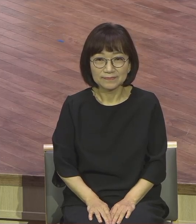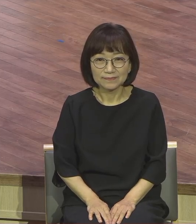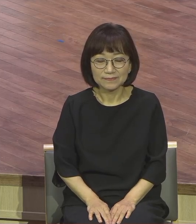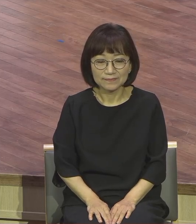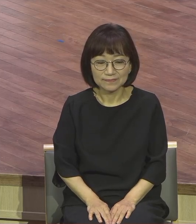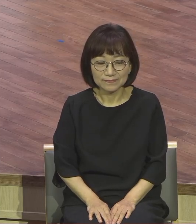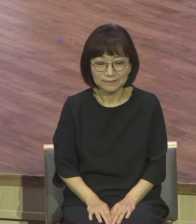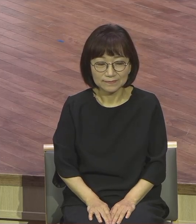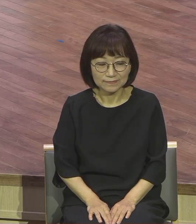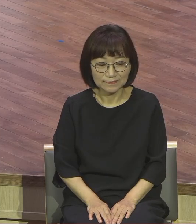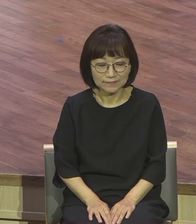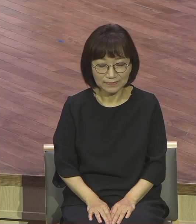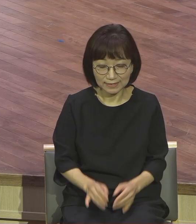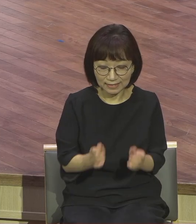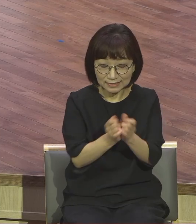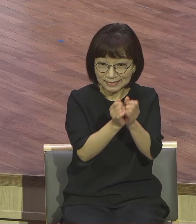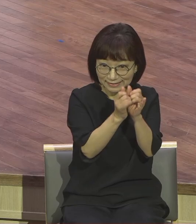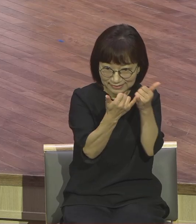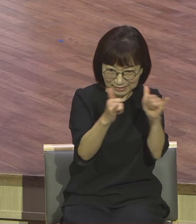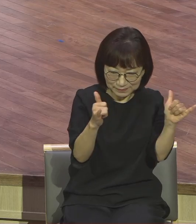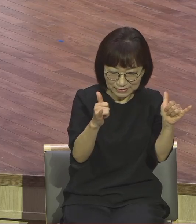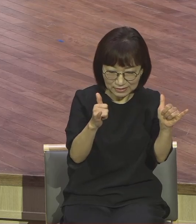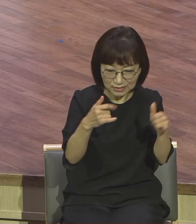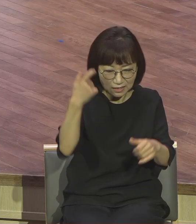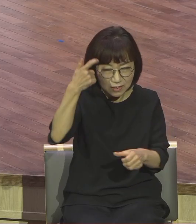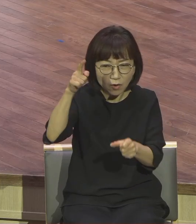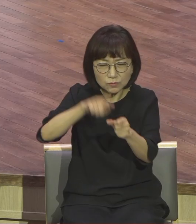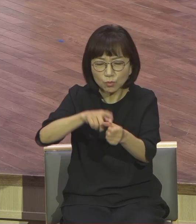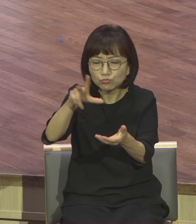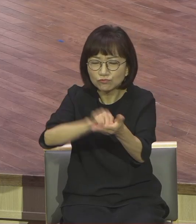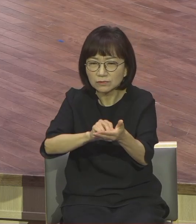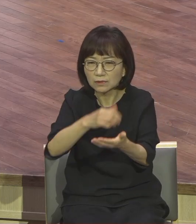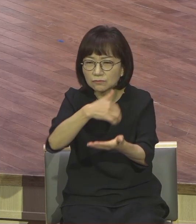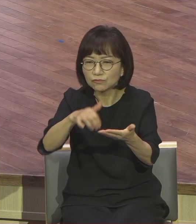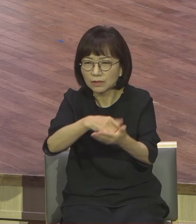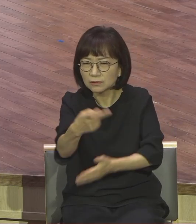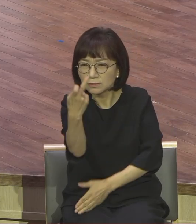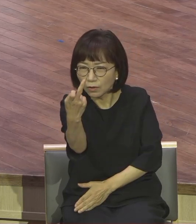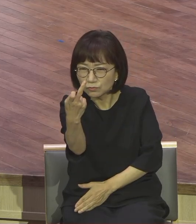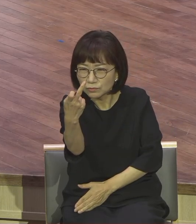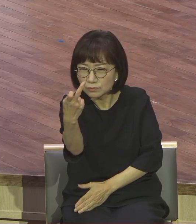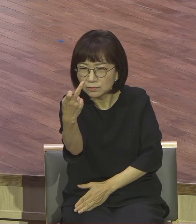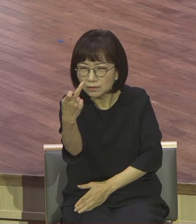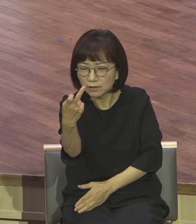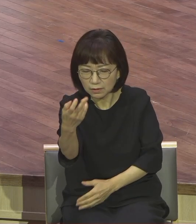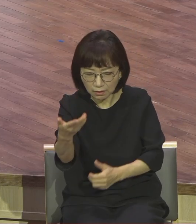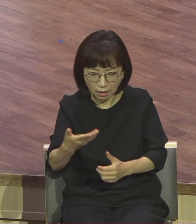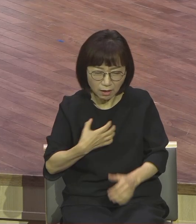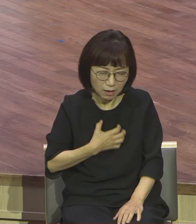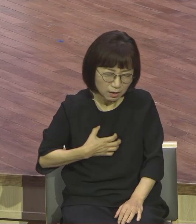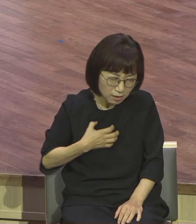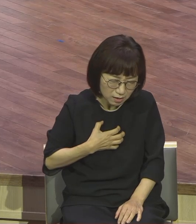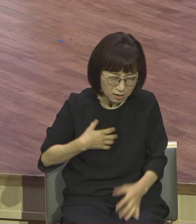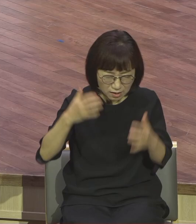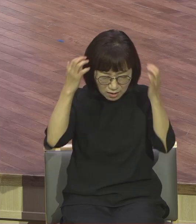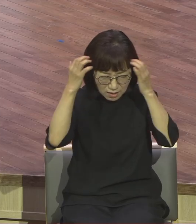왜 인간은 열두 가지 영적 문제에 빠져서 갈등하고 염려하고 불안해하다가 죽냐.